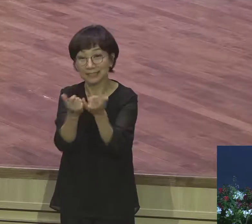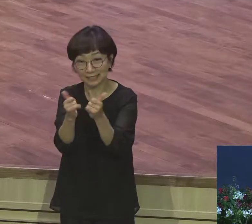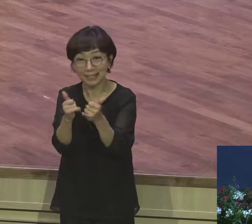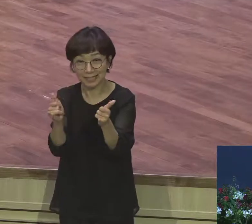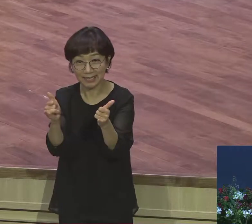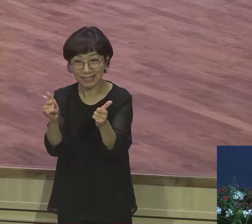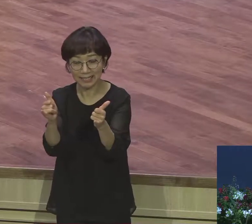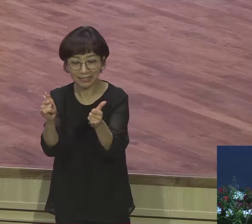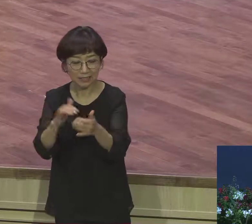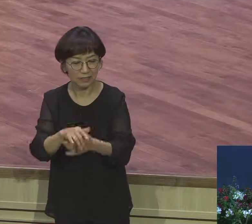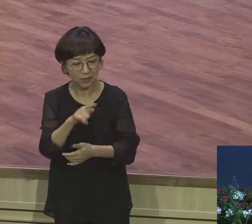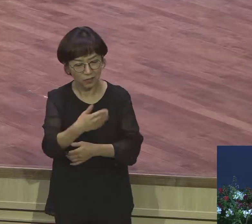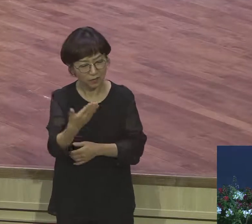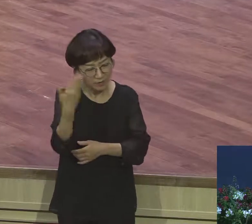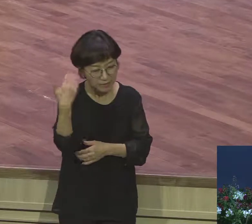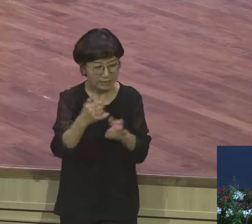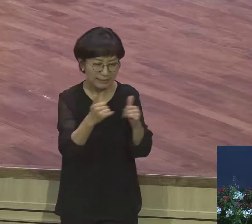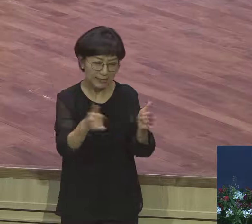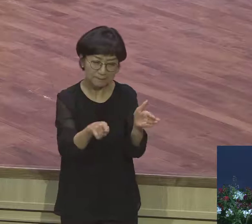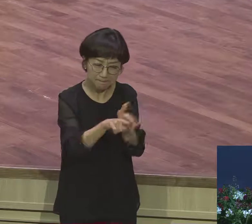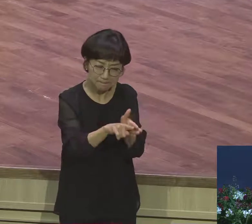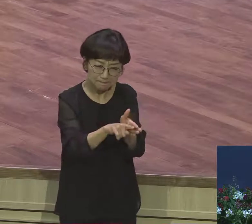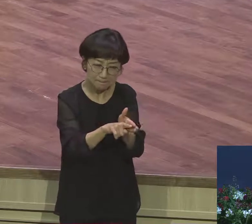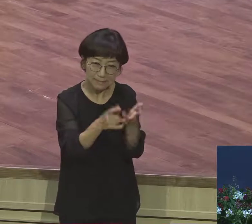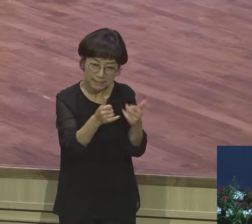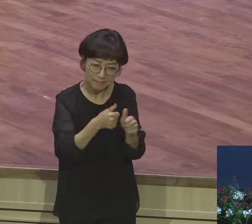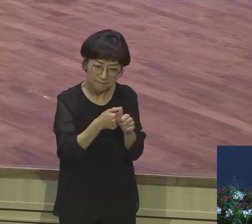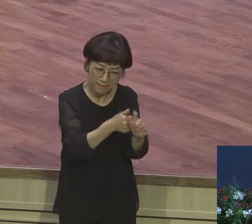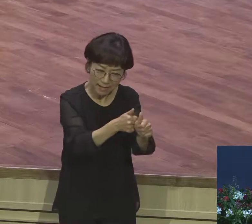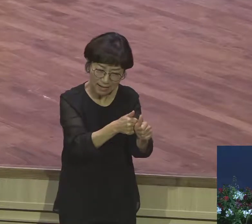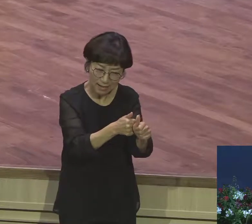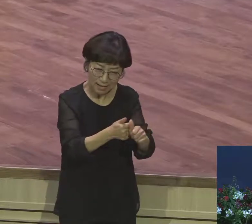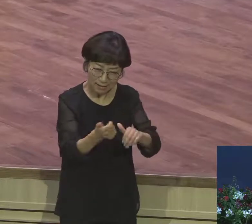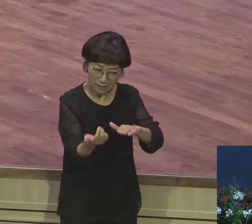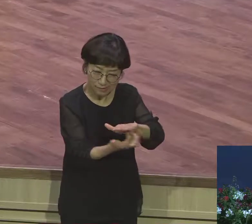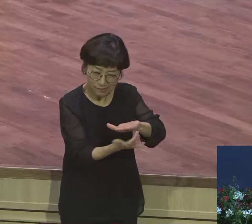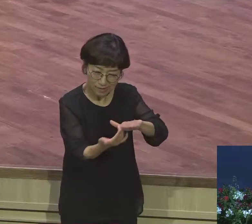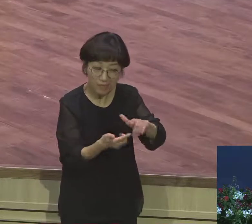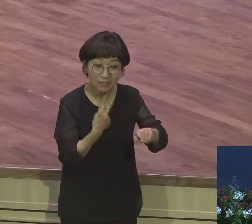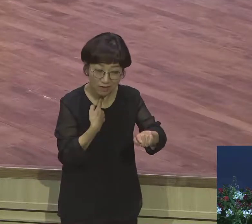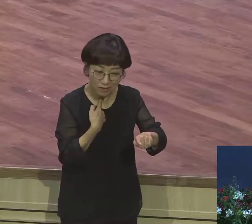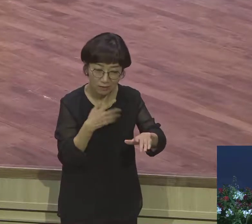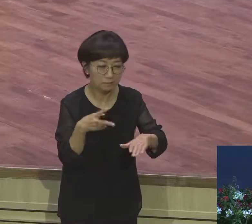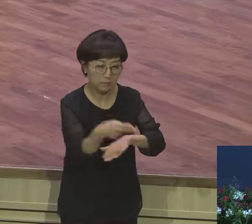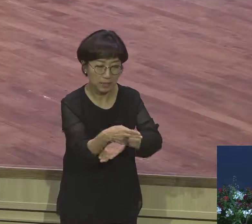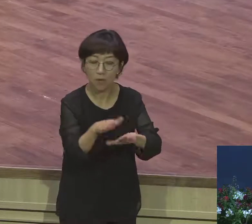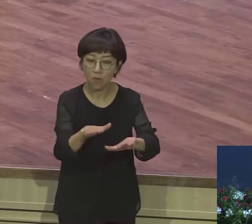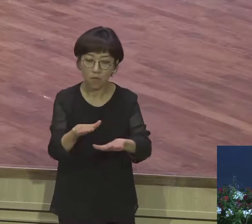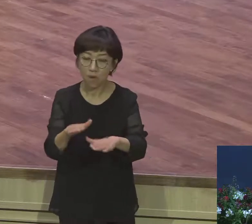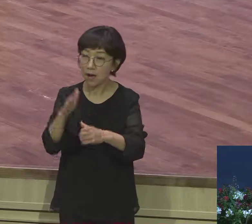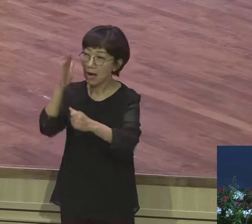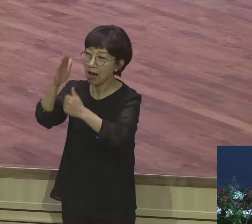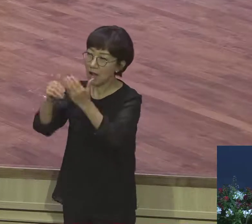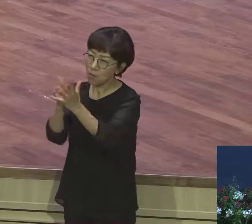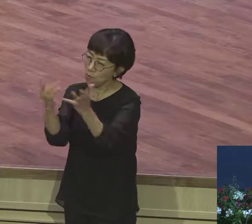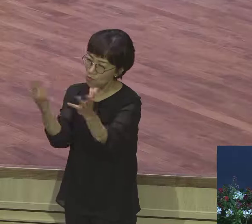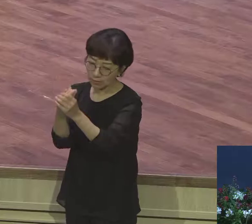서던 삶에서 돌이켜서 이제는 전적으로 하나님만 의지하는 삶을 살아낸 것입니다 그렇게 될 때 너는 참된